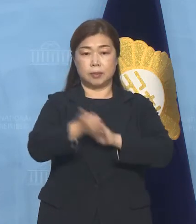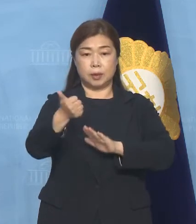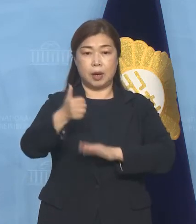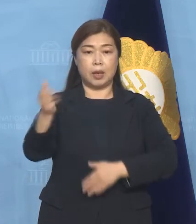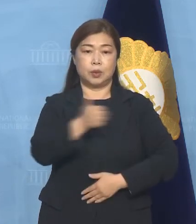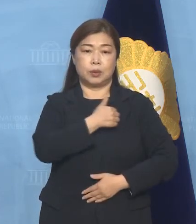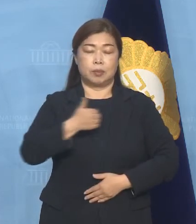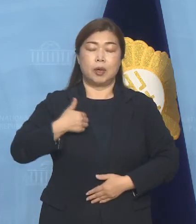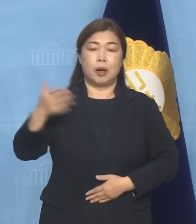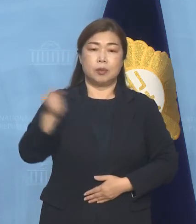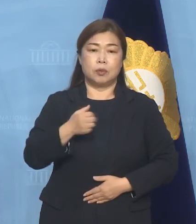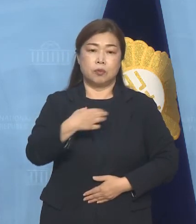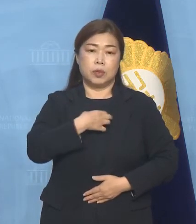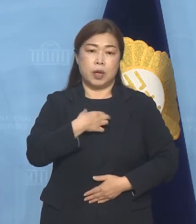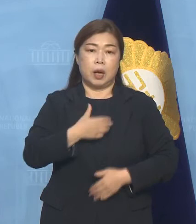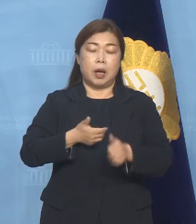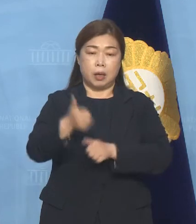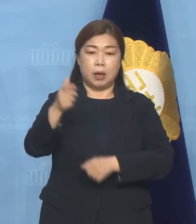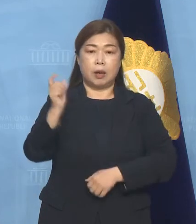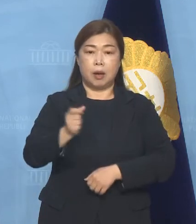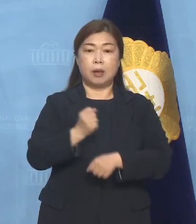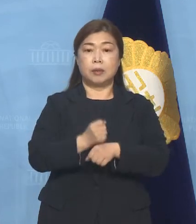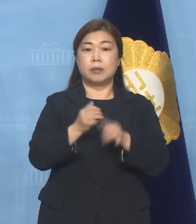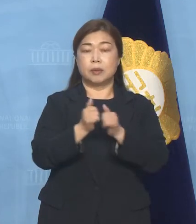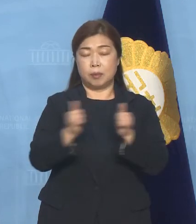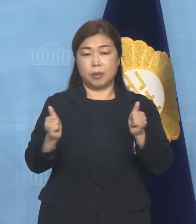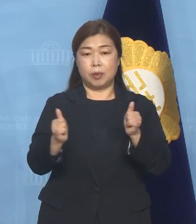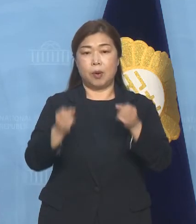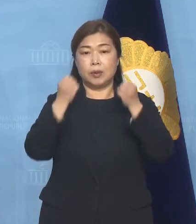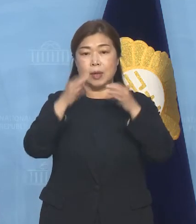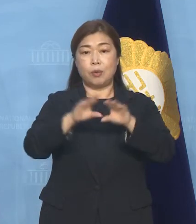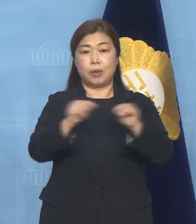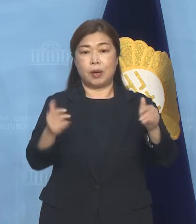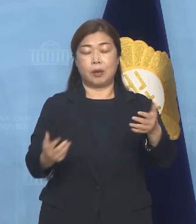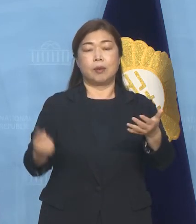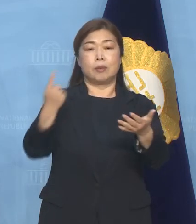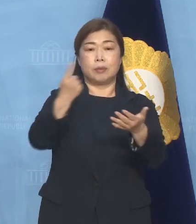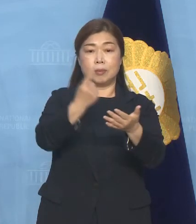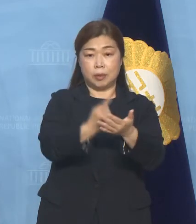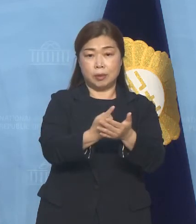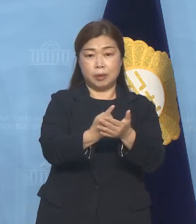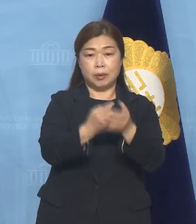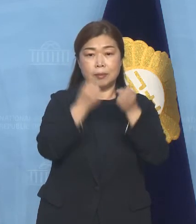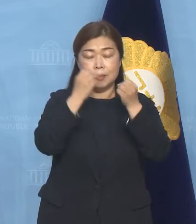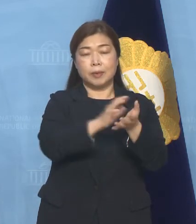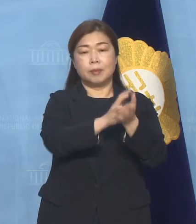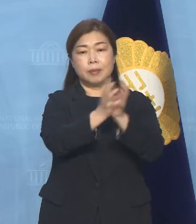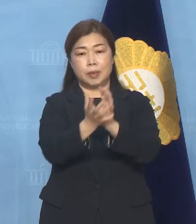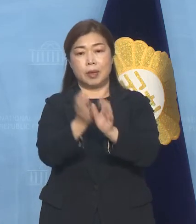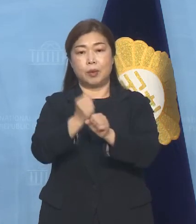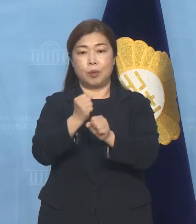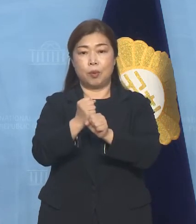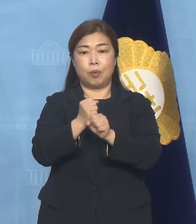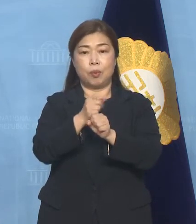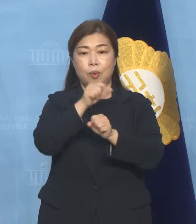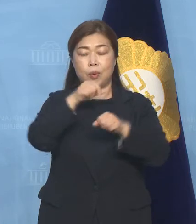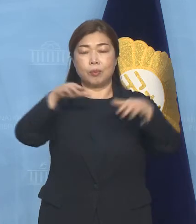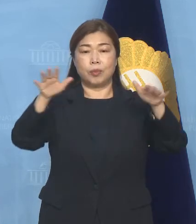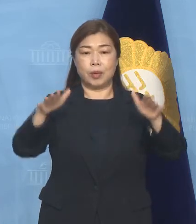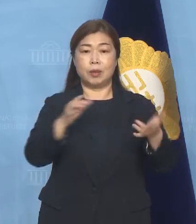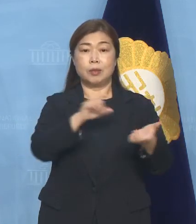이 위기의 강을 건너자 강을 건너서 만날 새로운 땅에 수풀이 우거지고 꽃이 피고 새들이